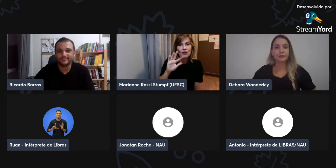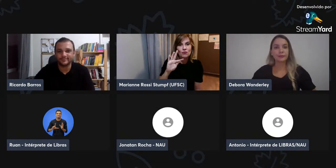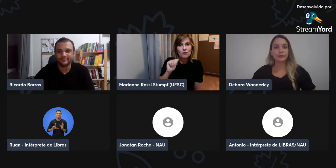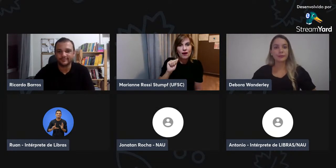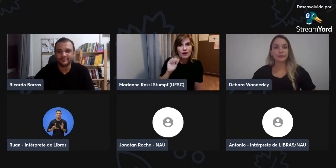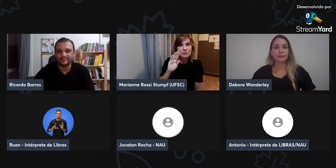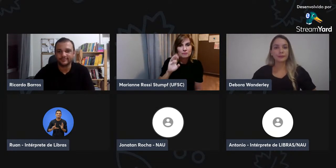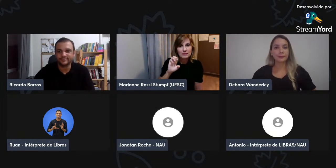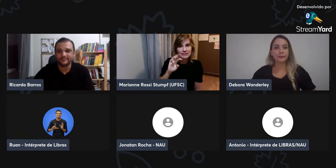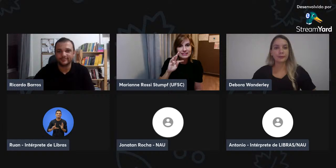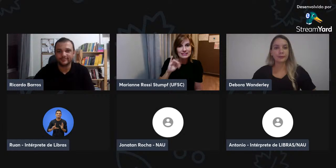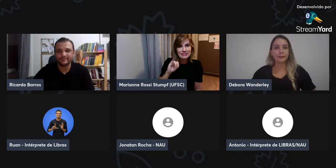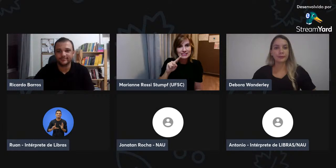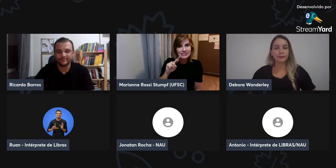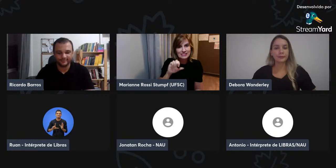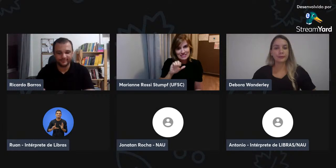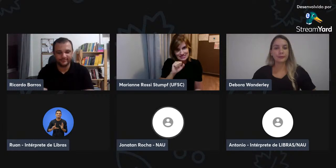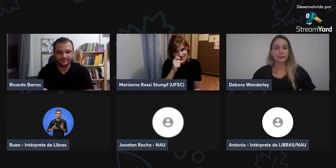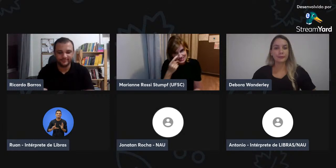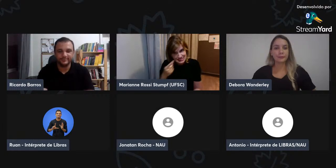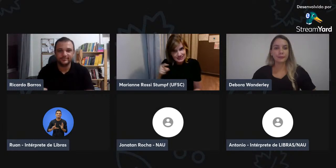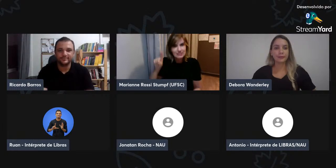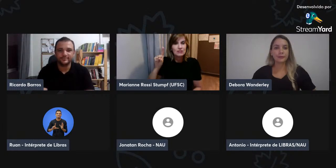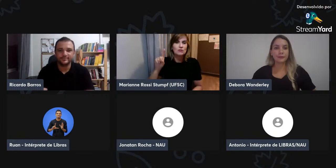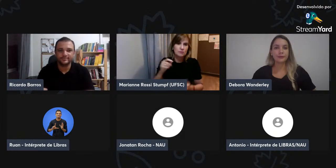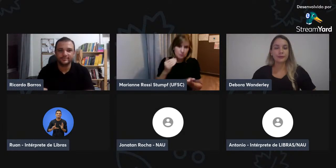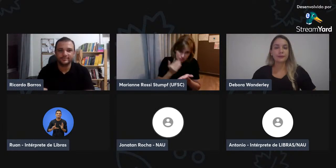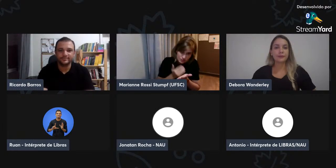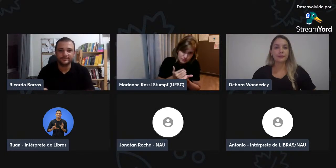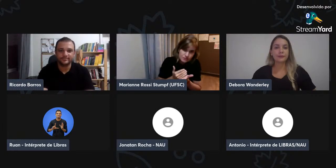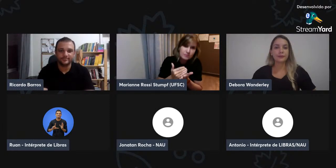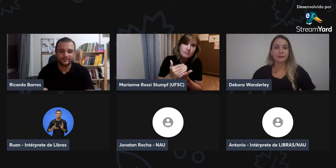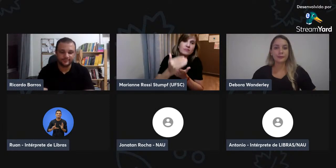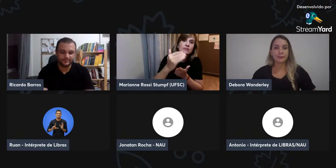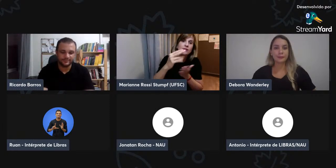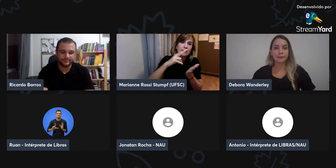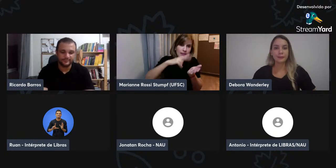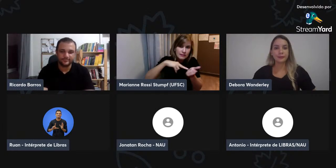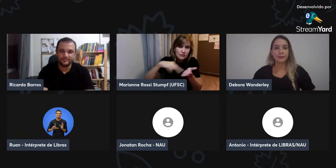no período da alfabetização.